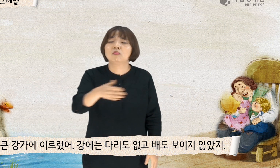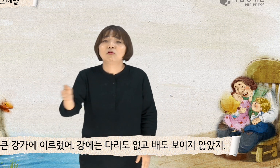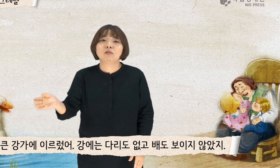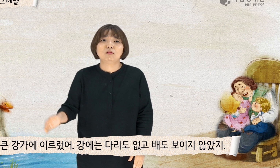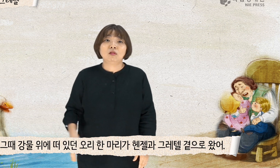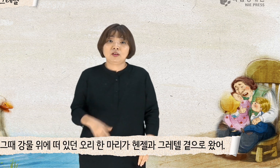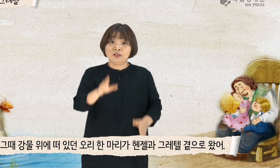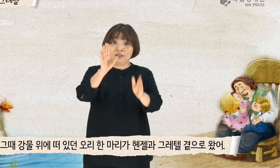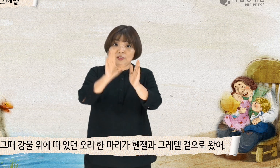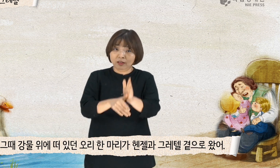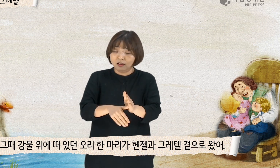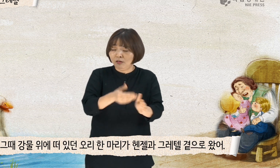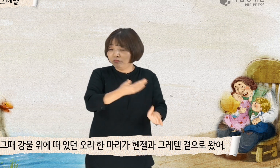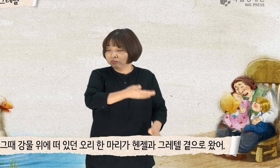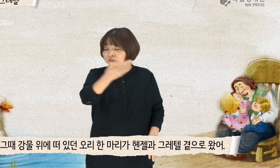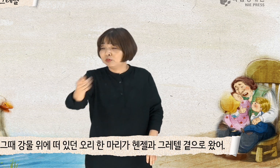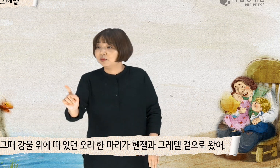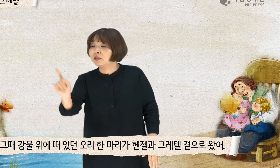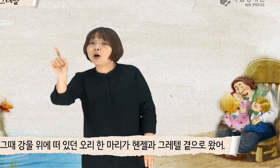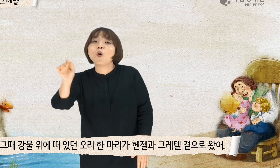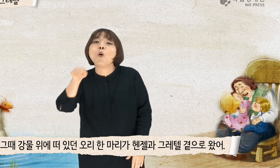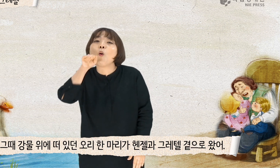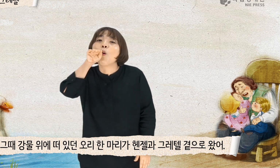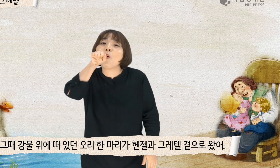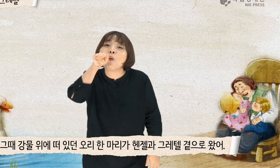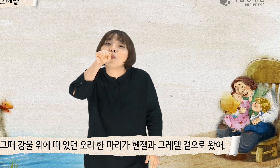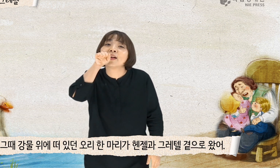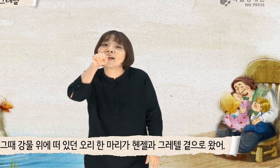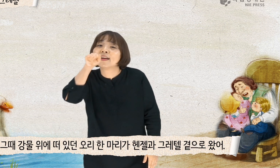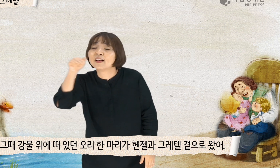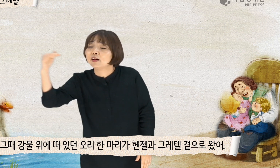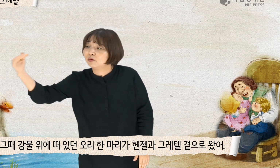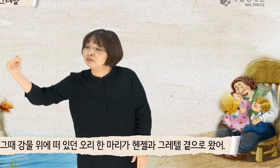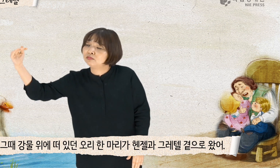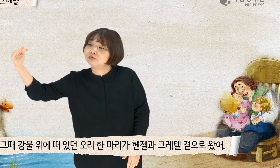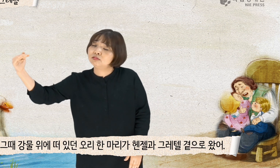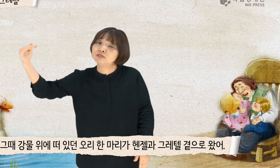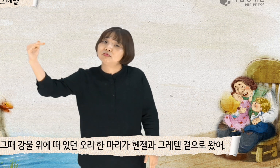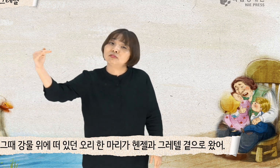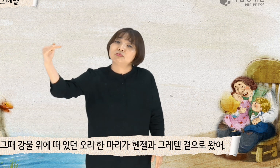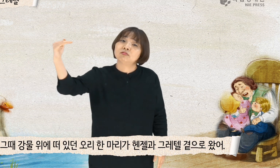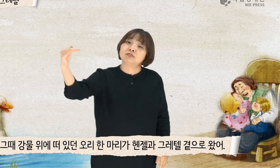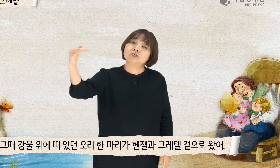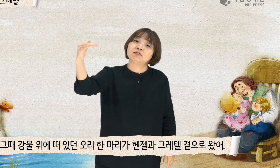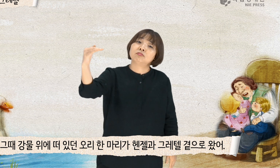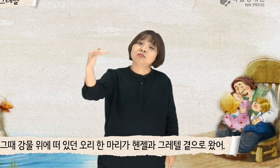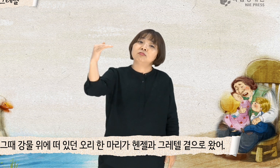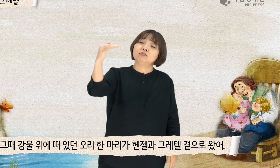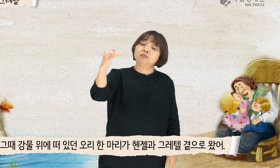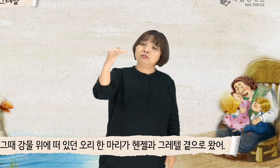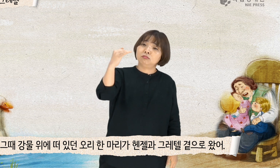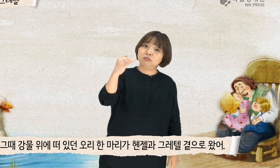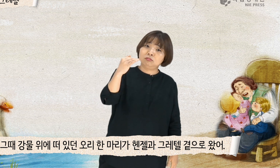그때 강물 위에 떠있던 오리 한 마리가 핸젤과 그레텔 곁으로 왔어.